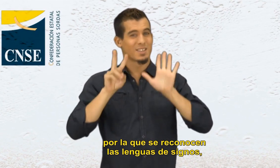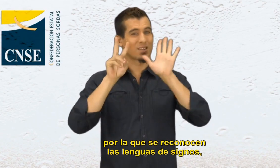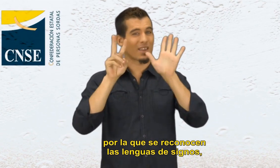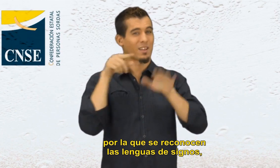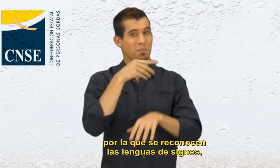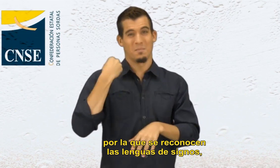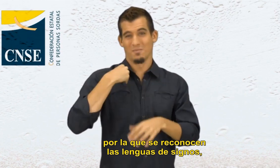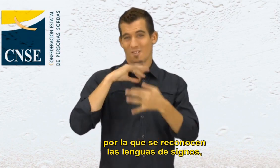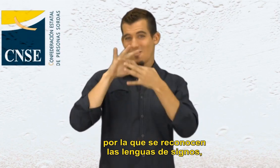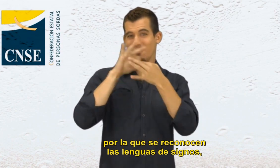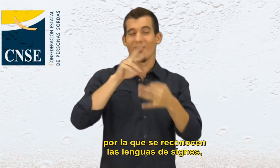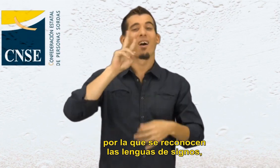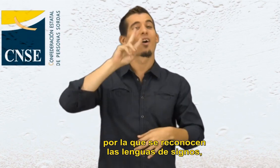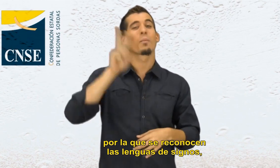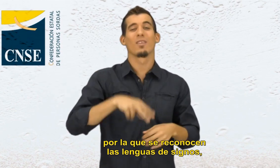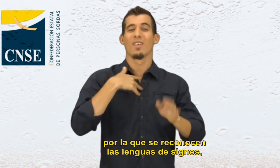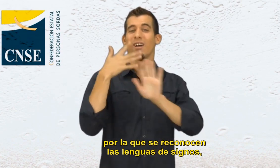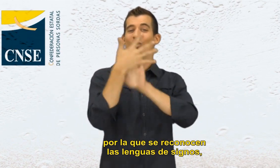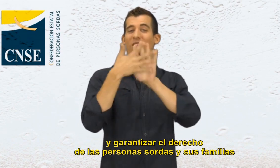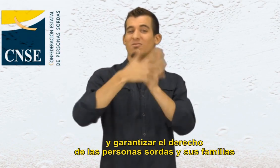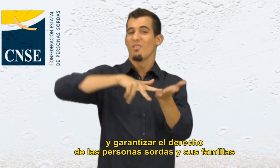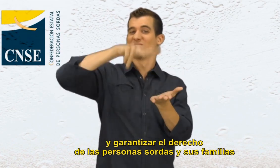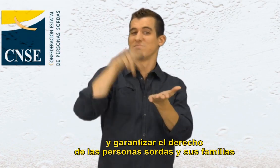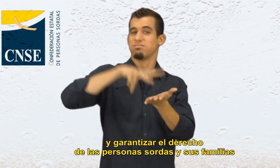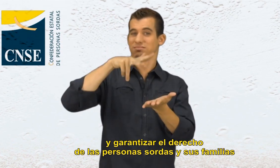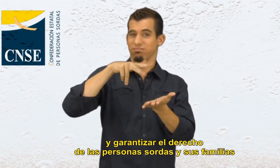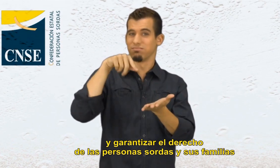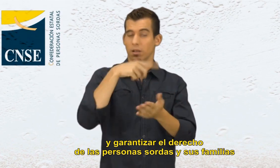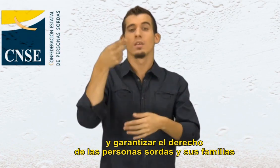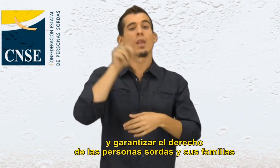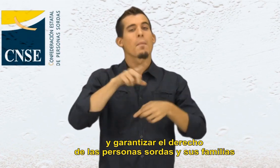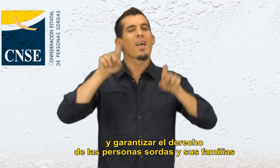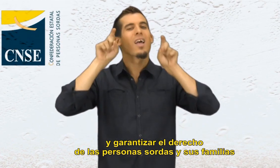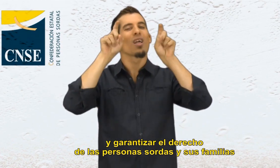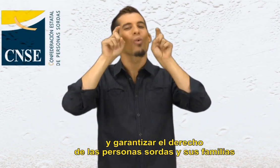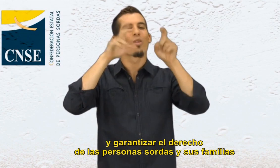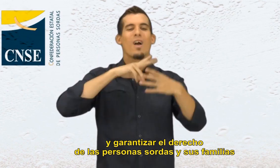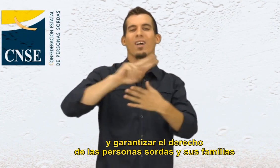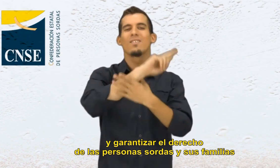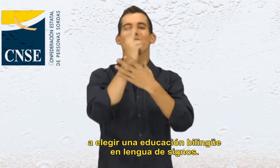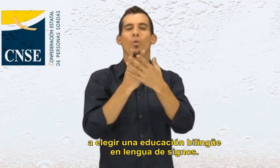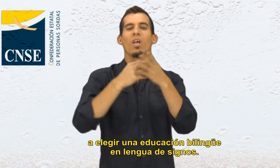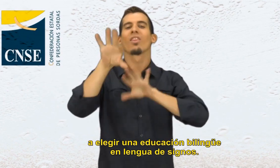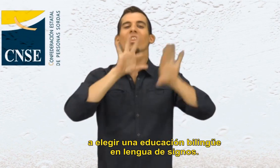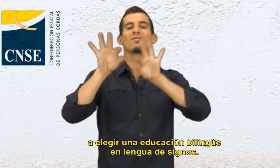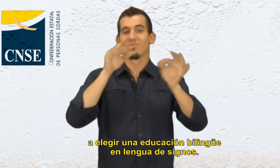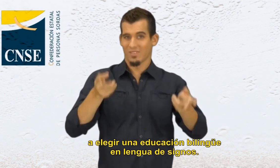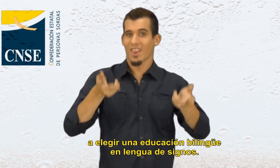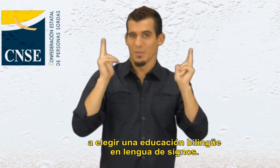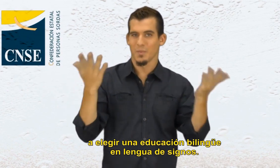reconocen las lenguas de signos y garantizar el derecho de las personas sordas y sus familias a elegir una educación bilingüe en lengua de signos.